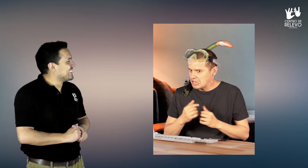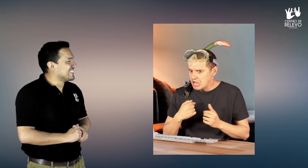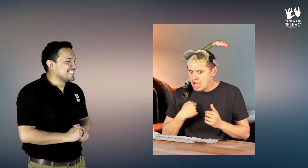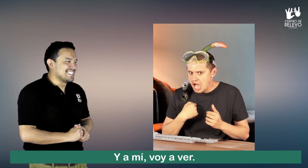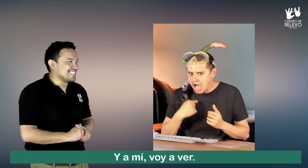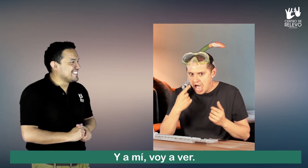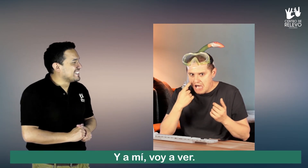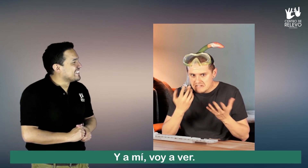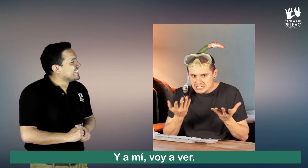Y a mí, voy a ver.